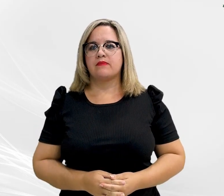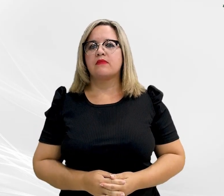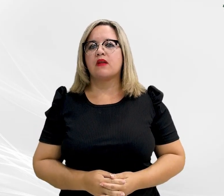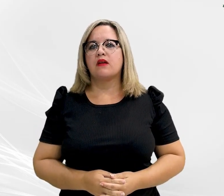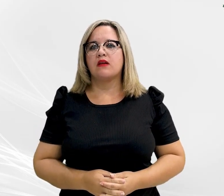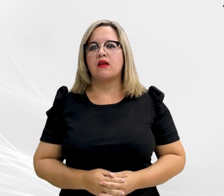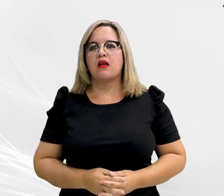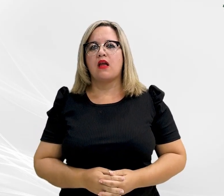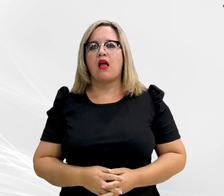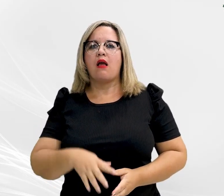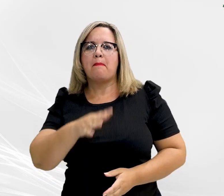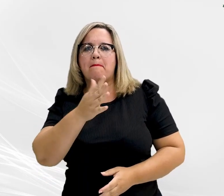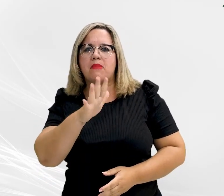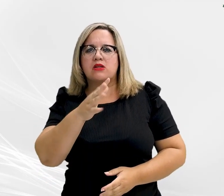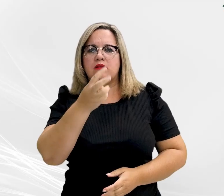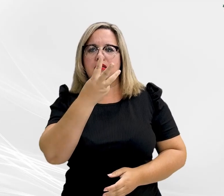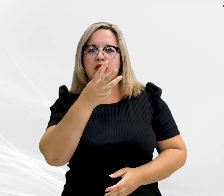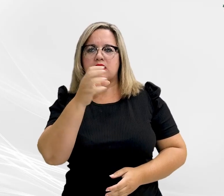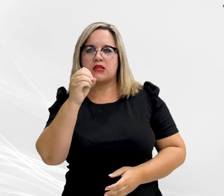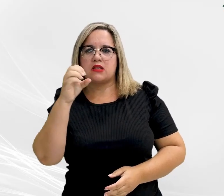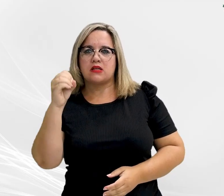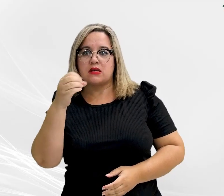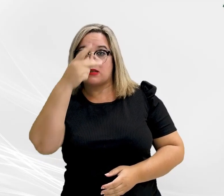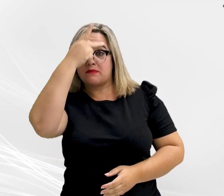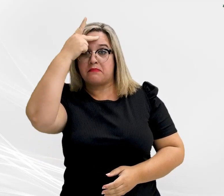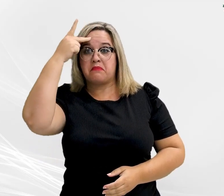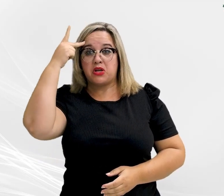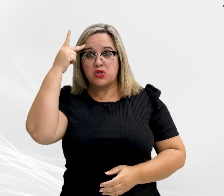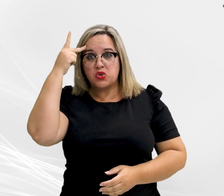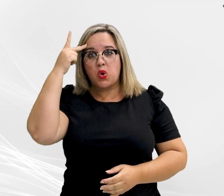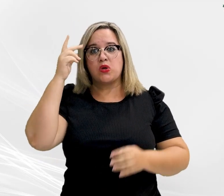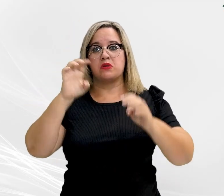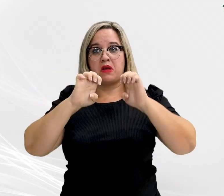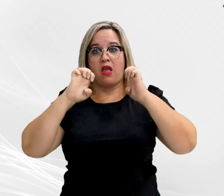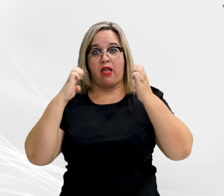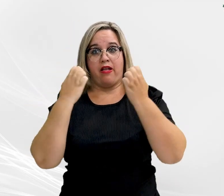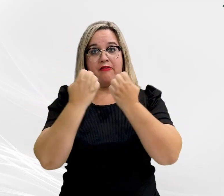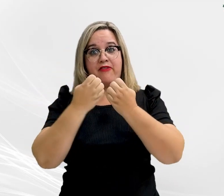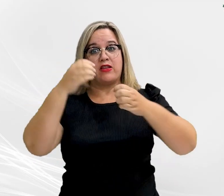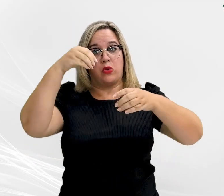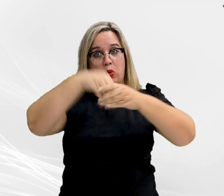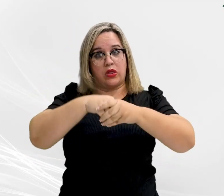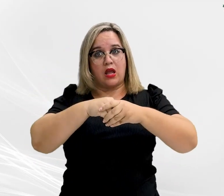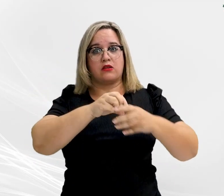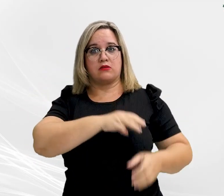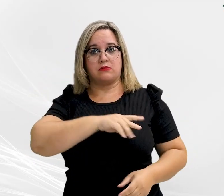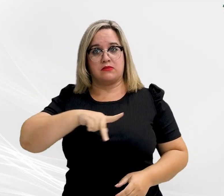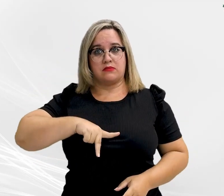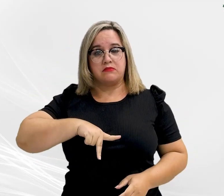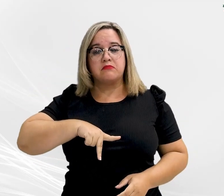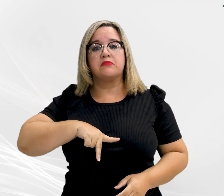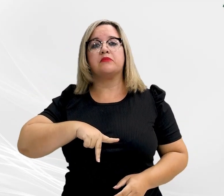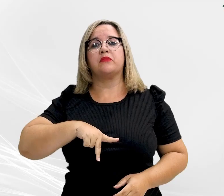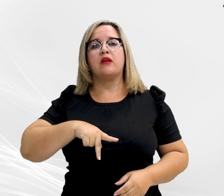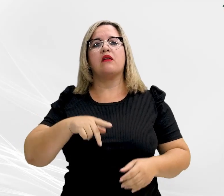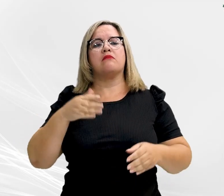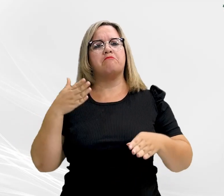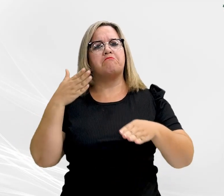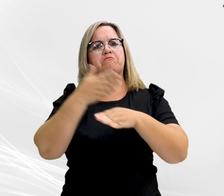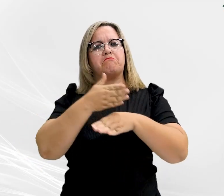Aproximadamente 300 pessoas, público recorde nos eventos internos promovidos pelo Ministério Público, participaram